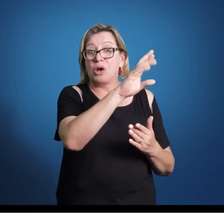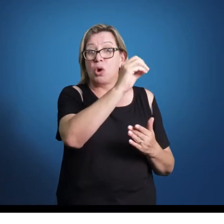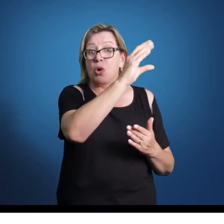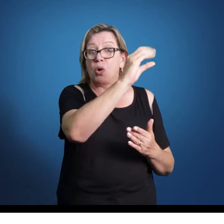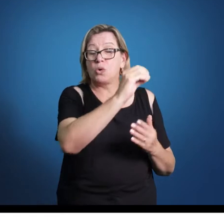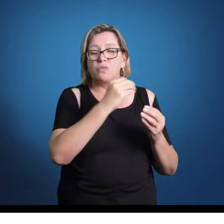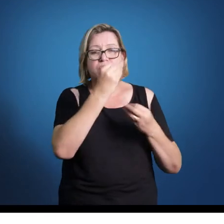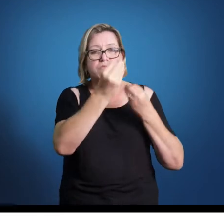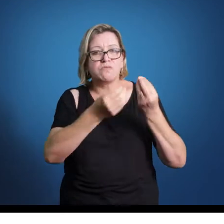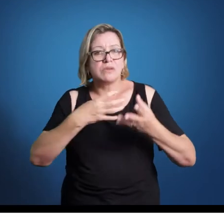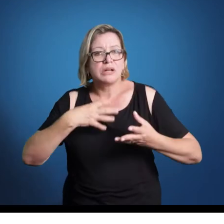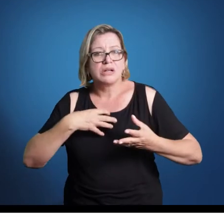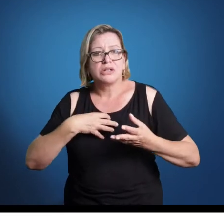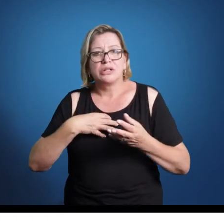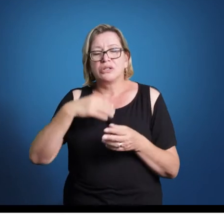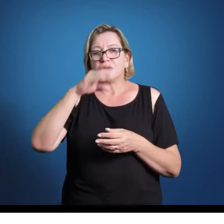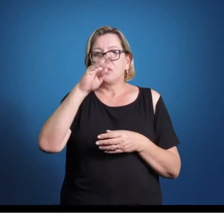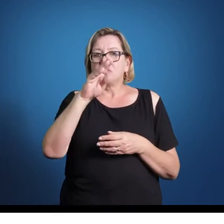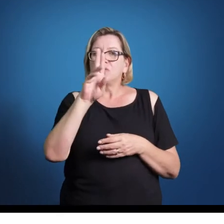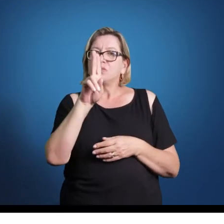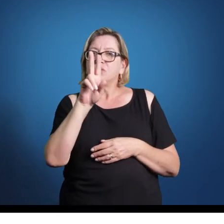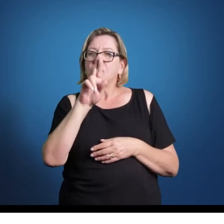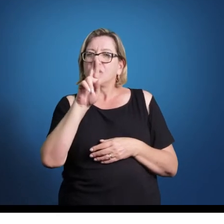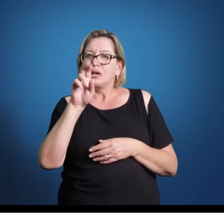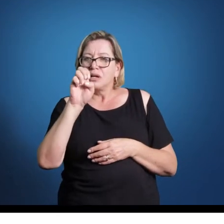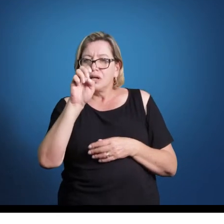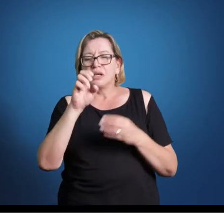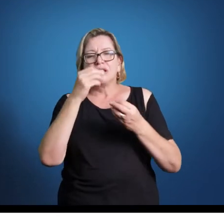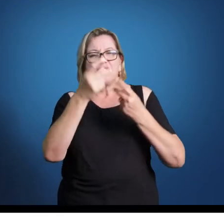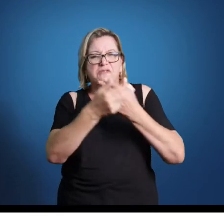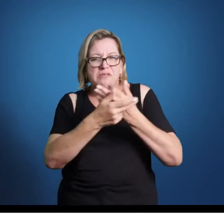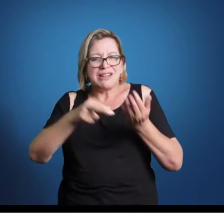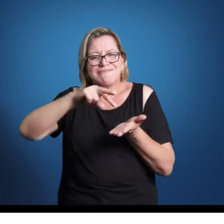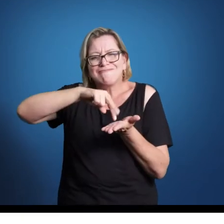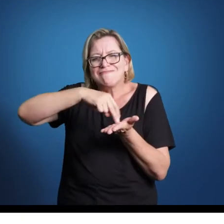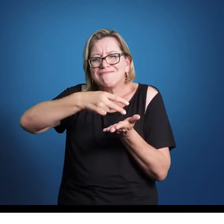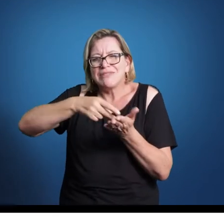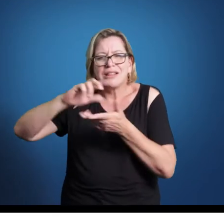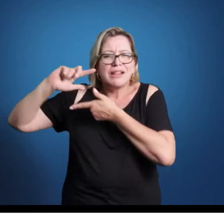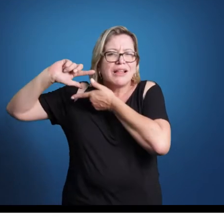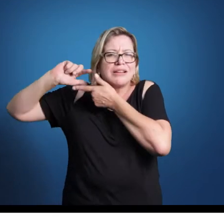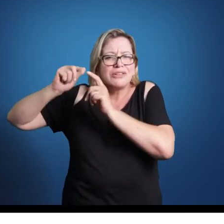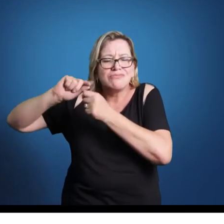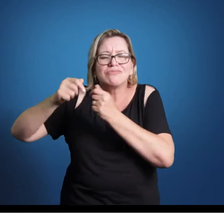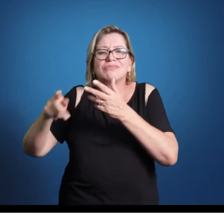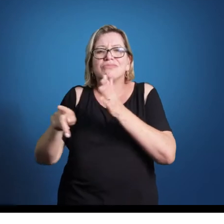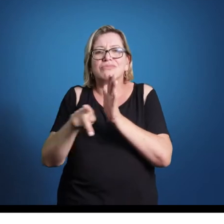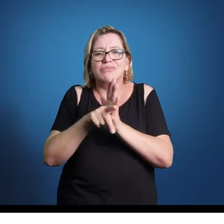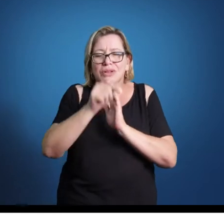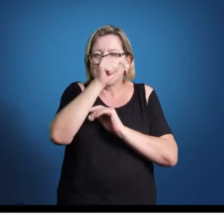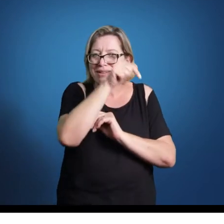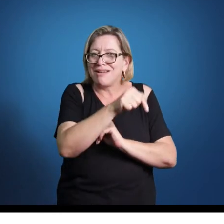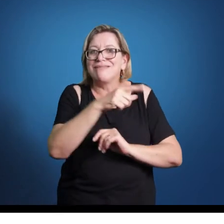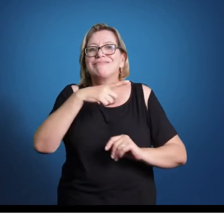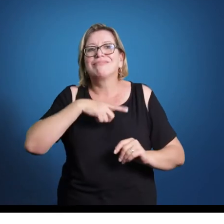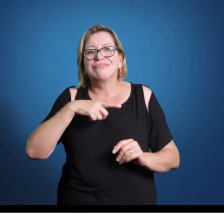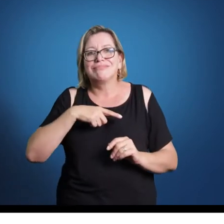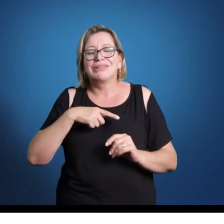burrê, sarabanda, alemânica, as danças tradicionalmente trabalhadas durante o período barroco, ou outras formas mais